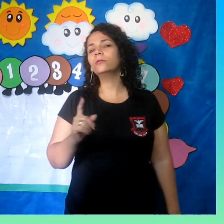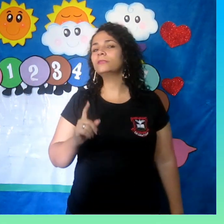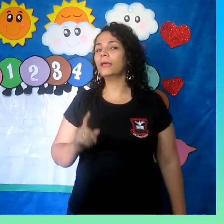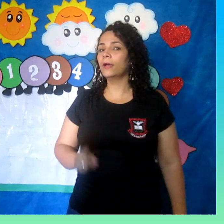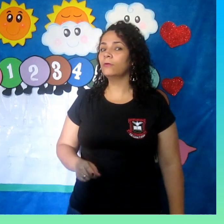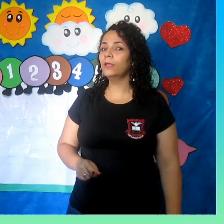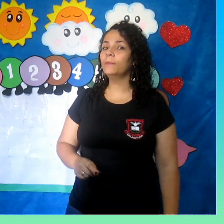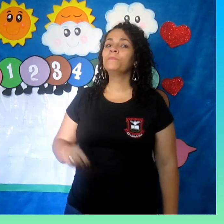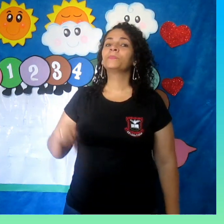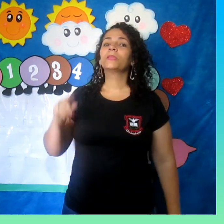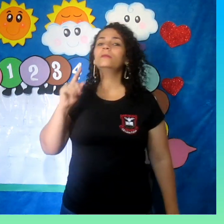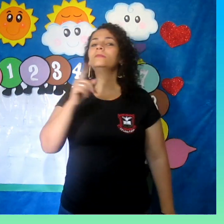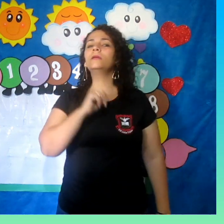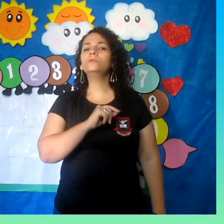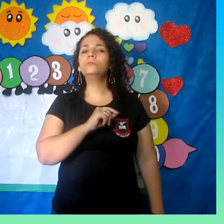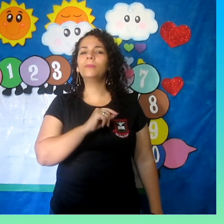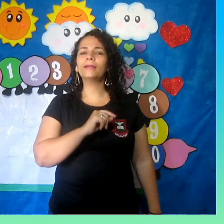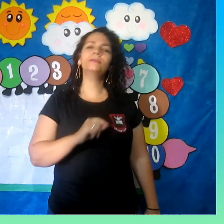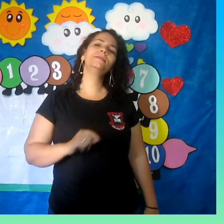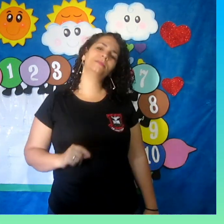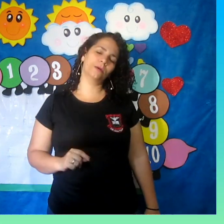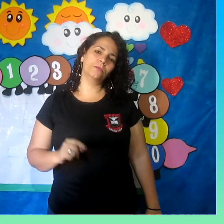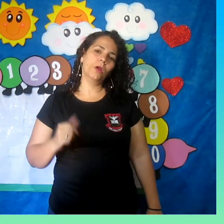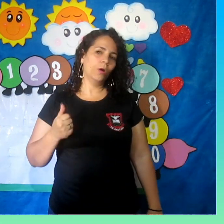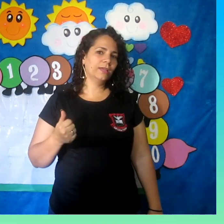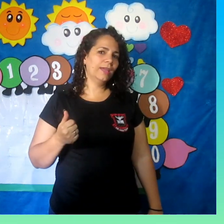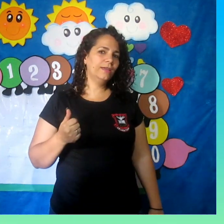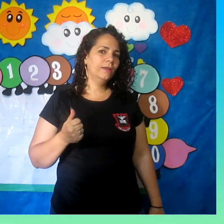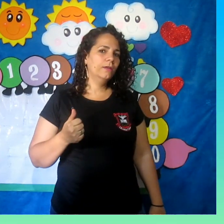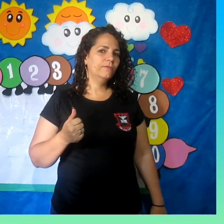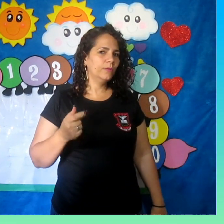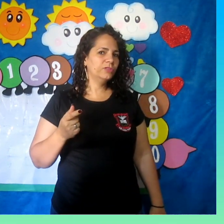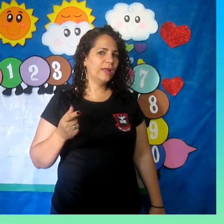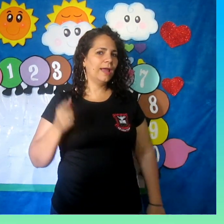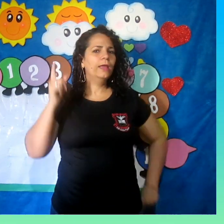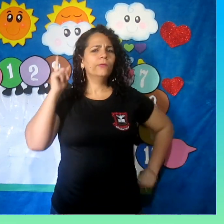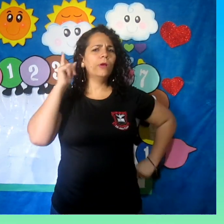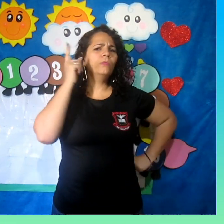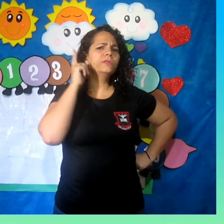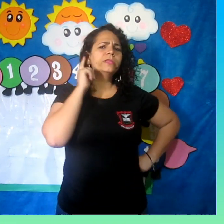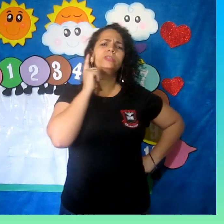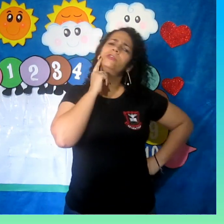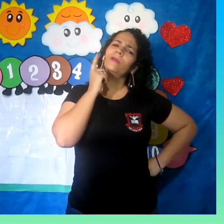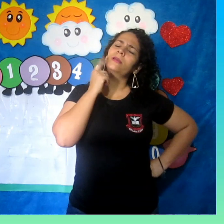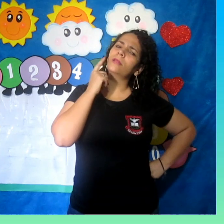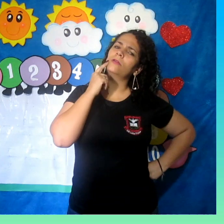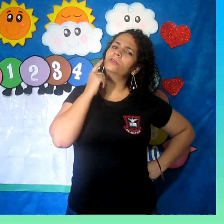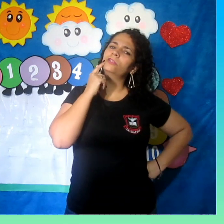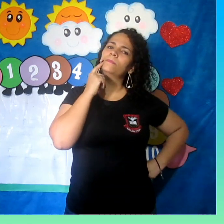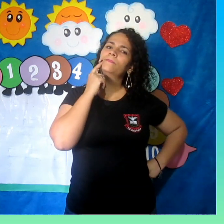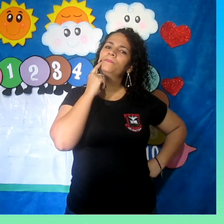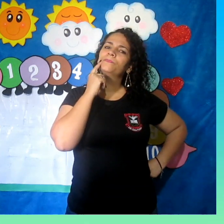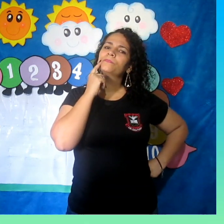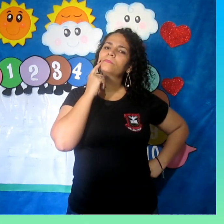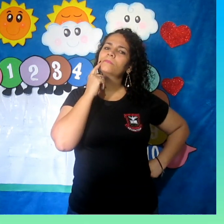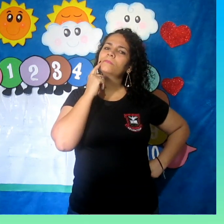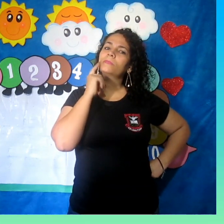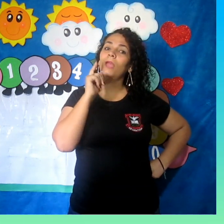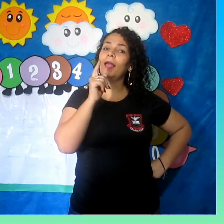nossa aula cantando uma canção, ok? Vamos lá! Qual música a gente vai cantar hoje? Ah,